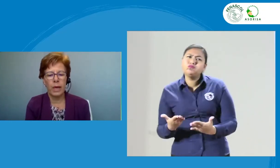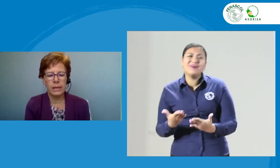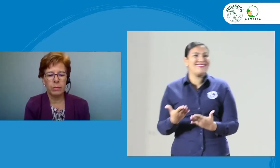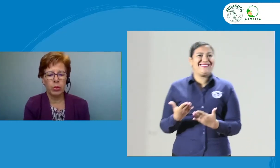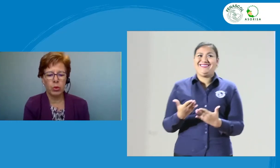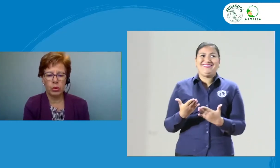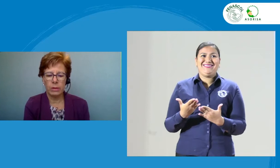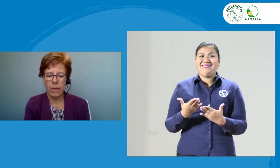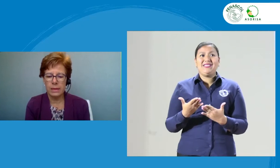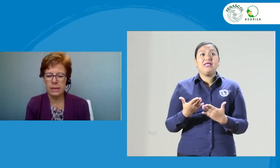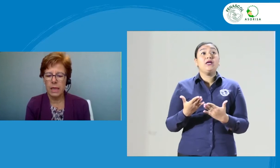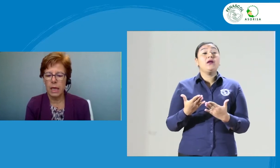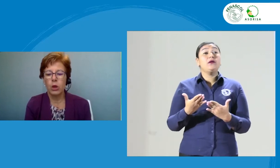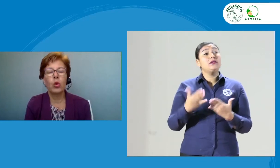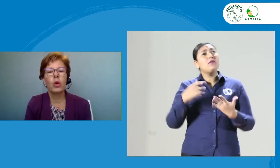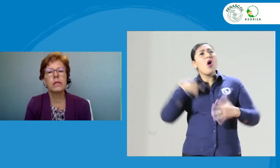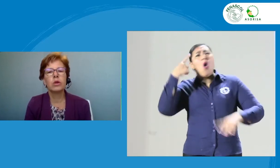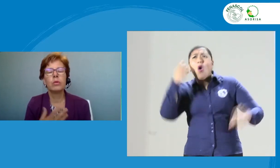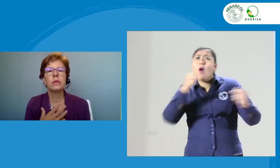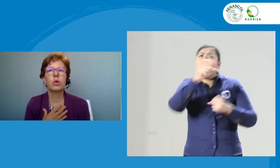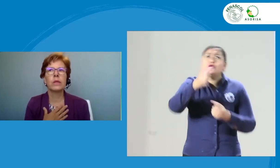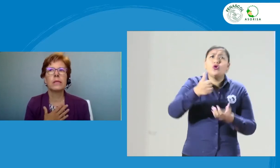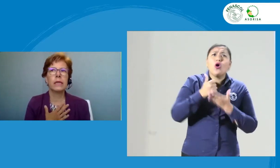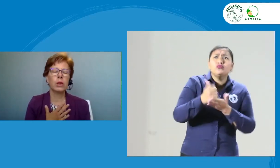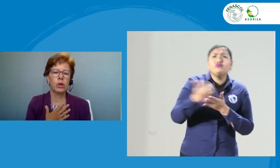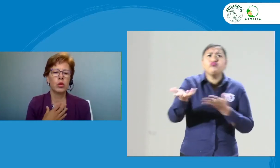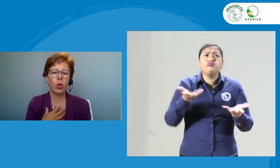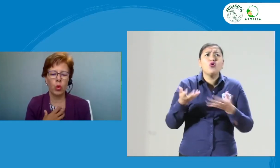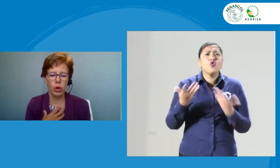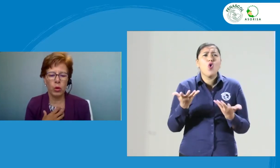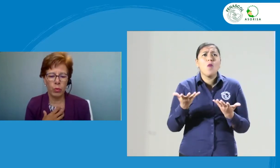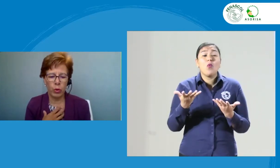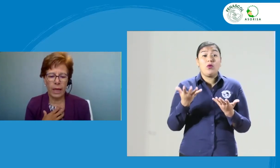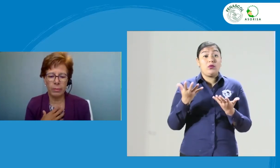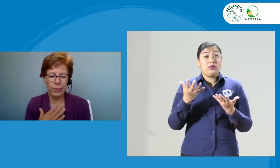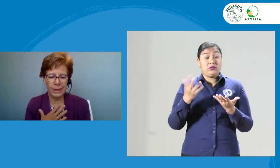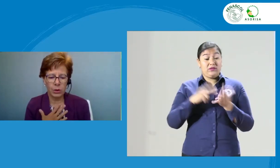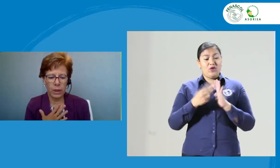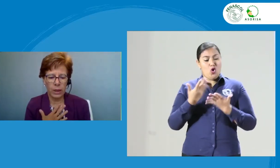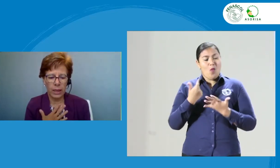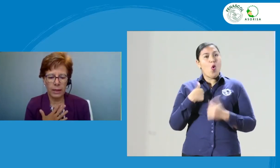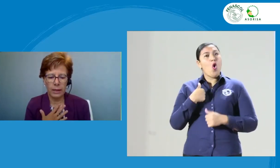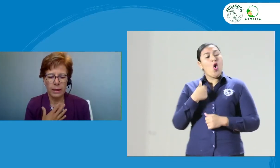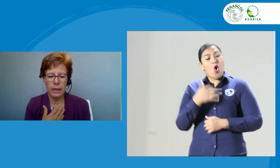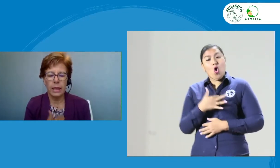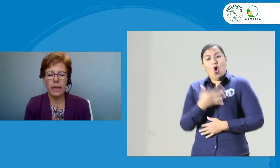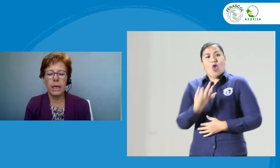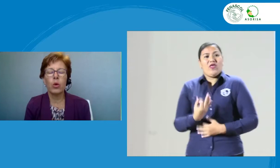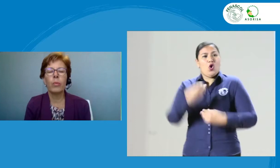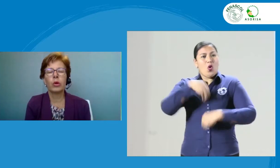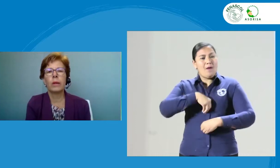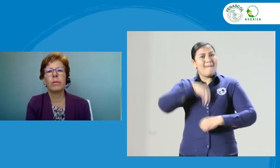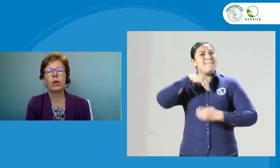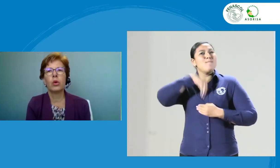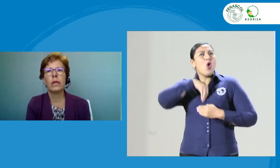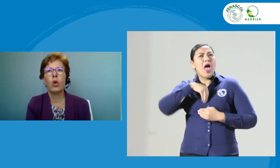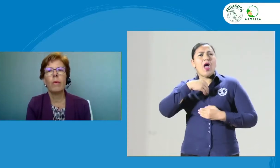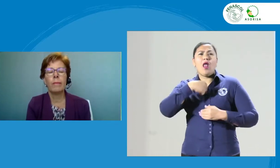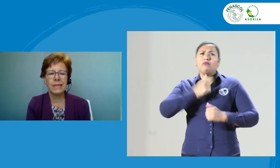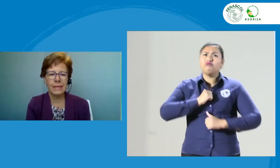mismo que preocuparse por los demás. No es lo mismo que seguir nuestro código moral personal. El comportamiento